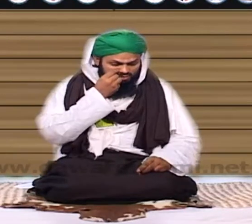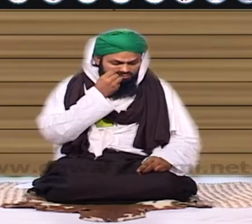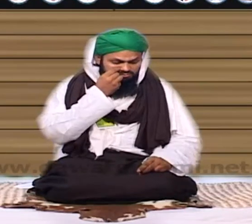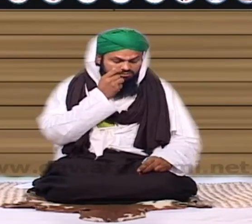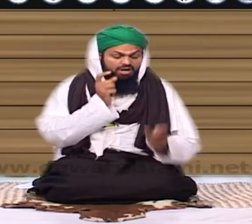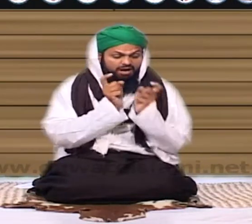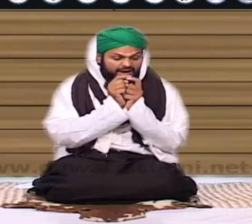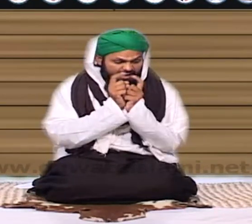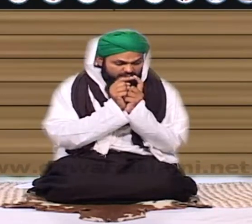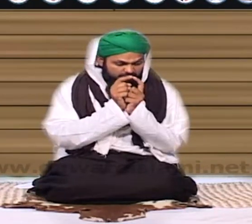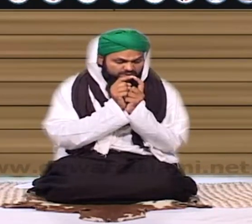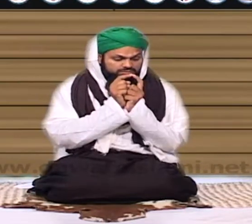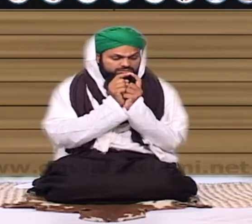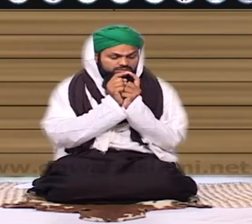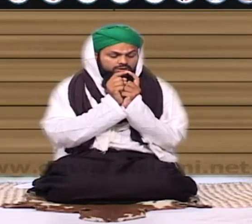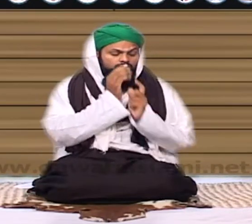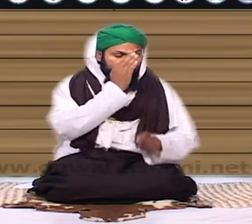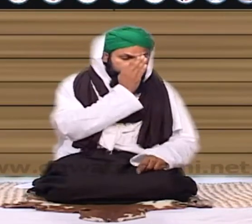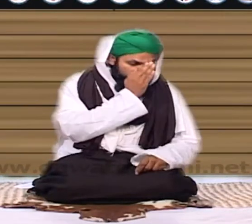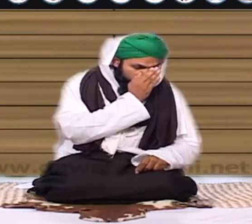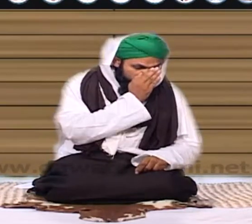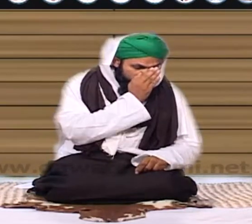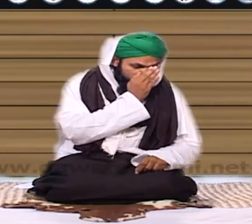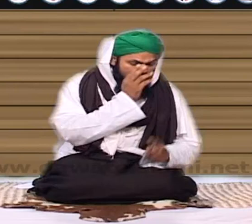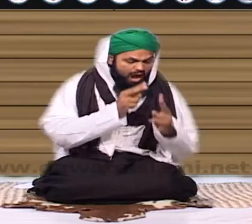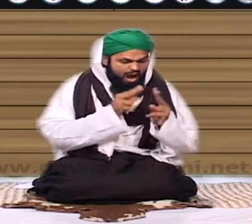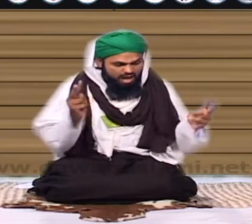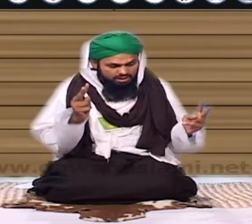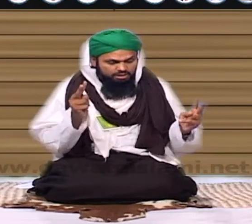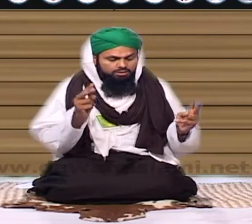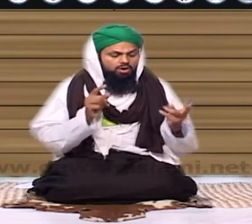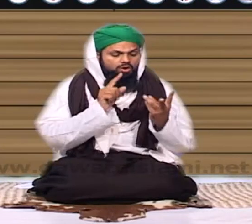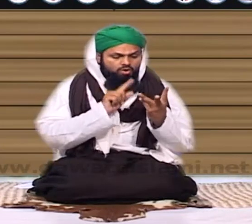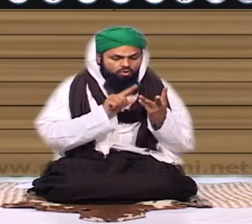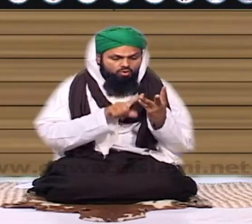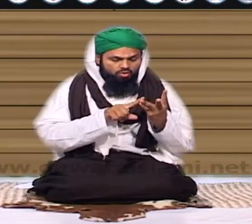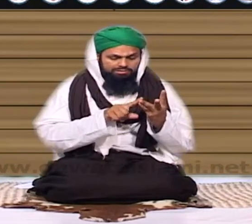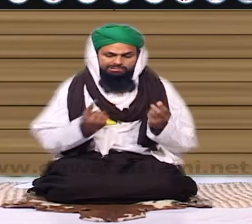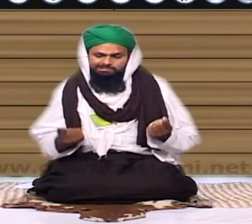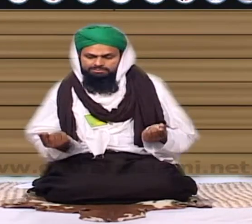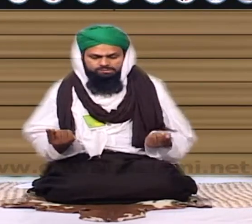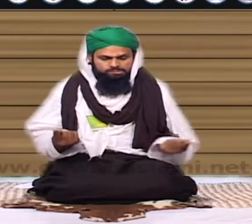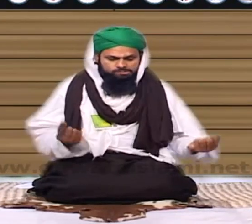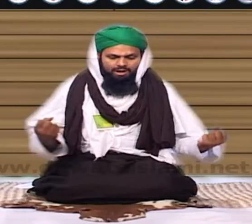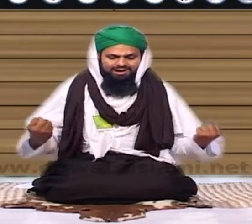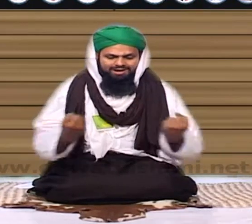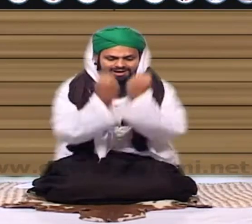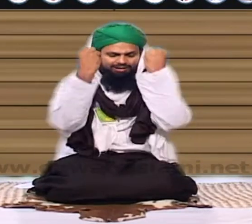غیبت کیا کرتا تھا چغل خوری کی عادت تھی اور آپس میں لڑوا دیتا تھا